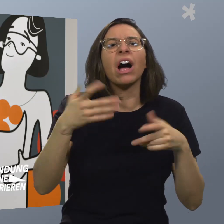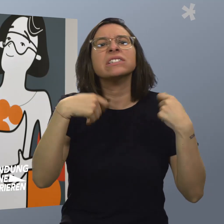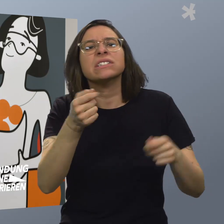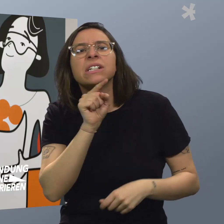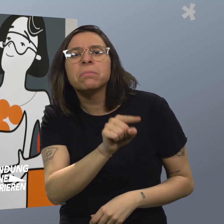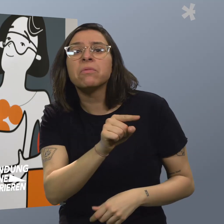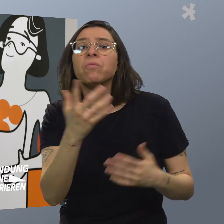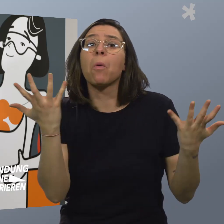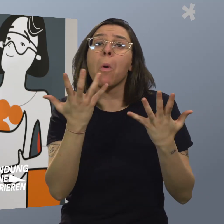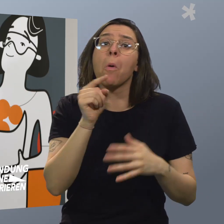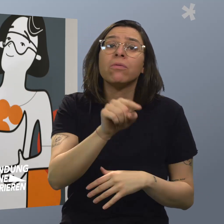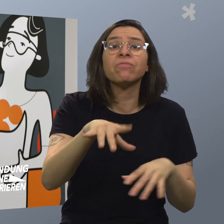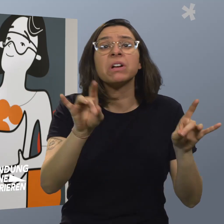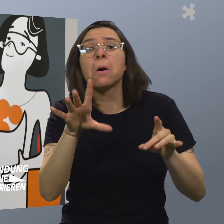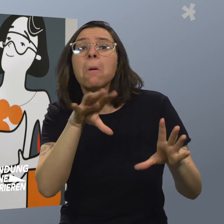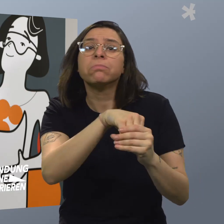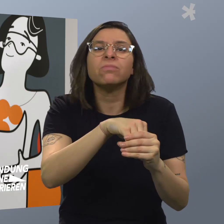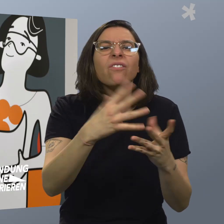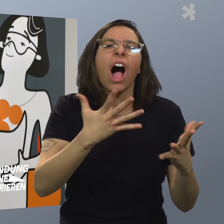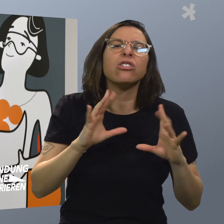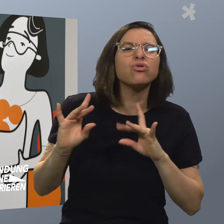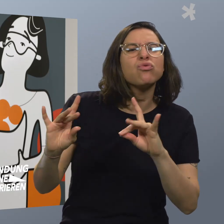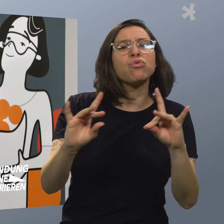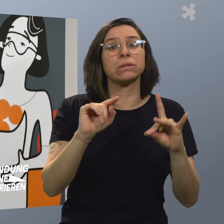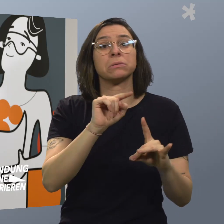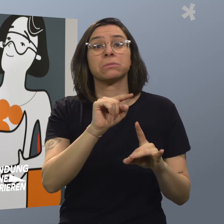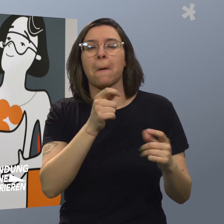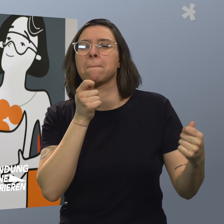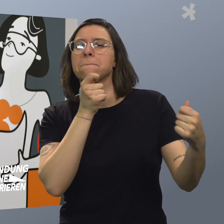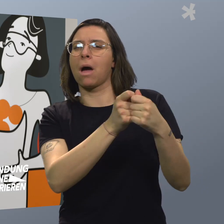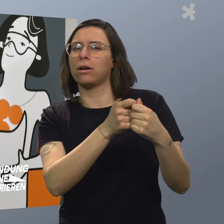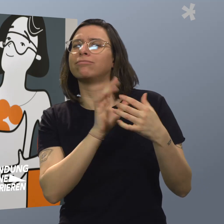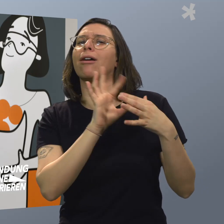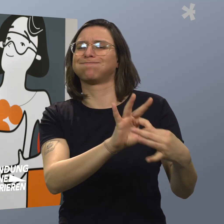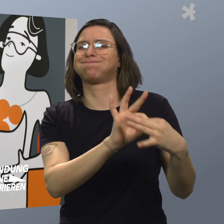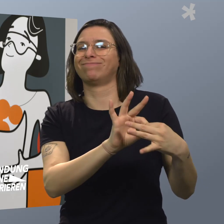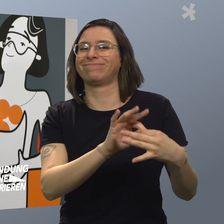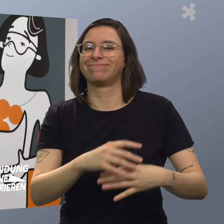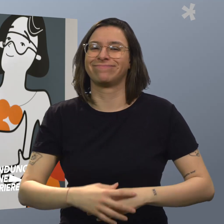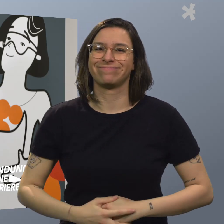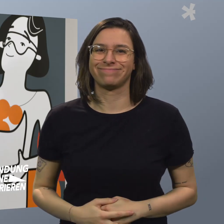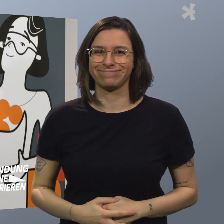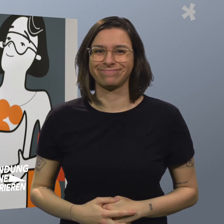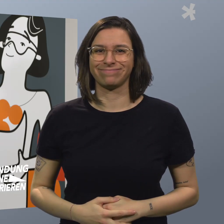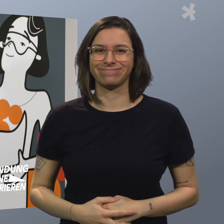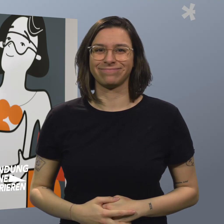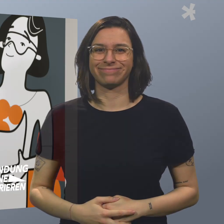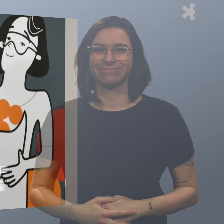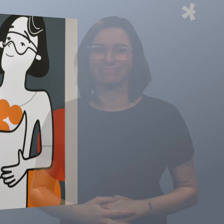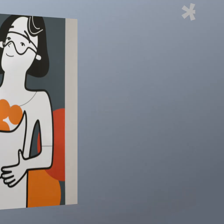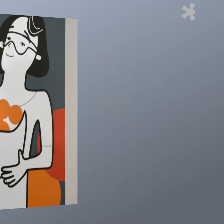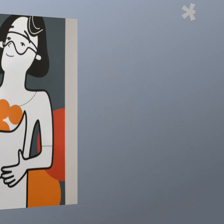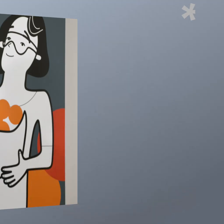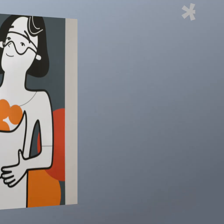gibt es da. Wo finde ich mich wieder? Was kann ich tun? Und dann wird man so auf das